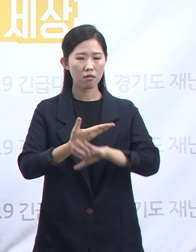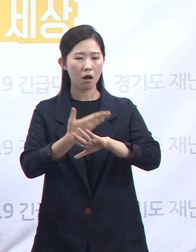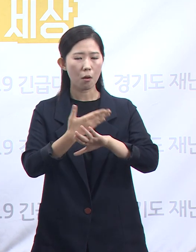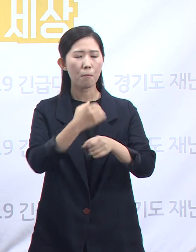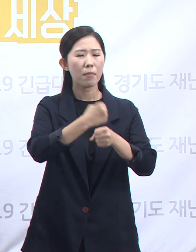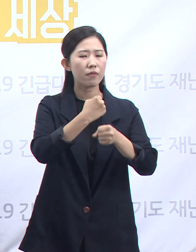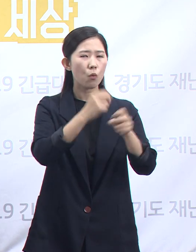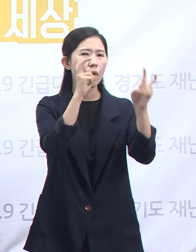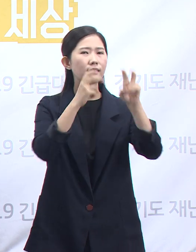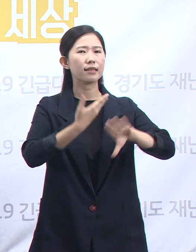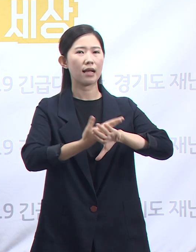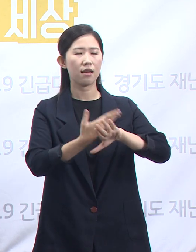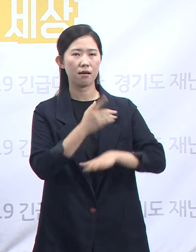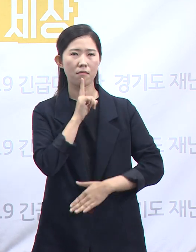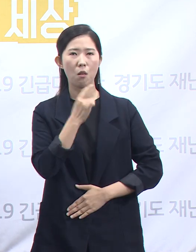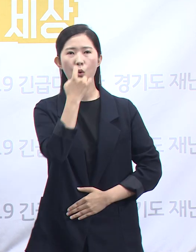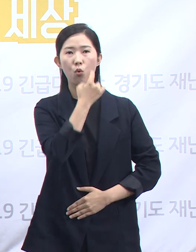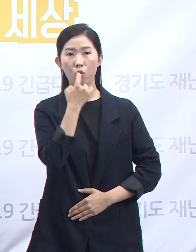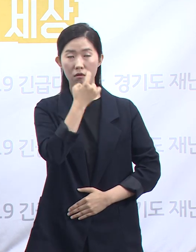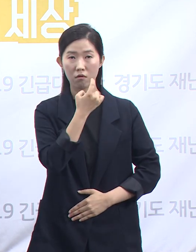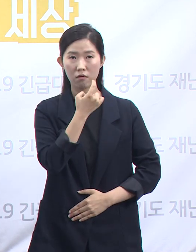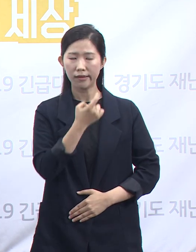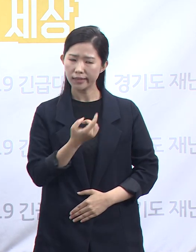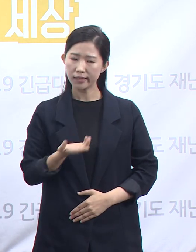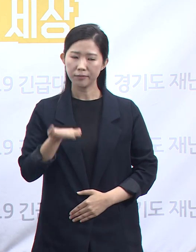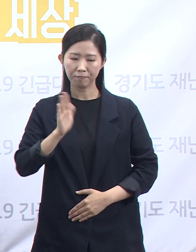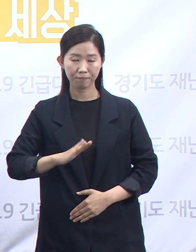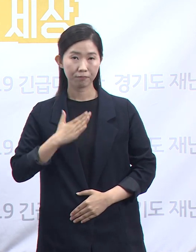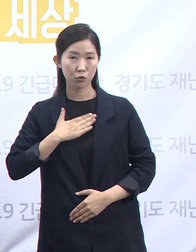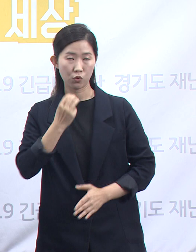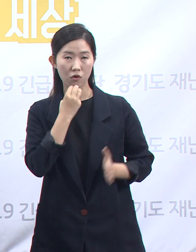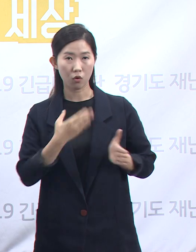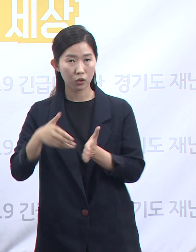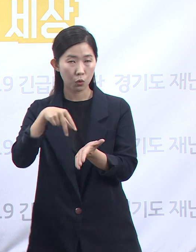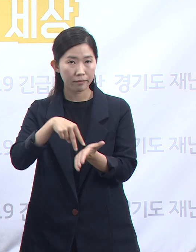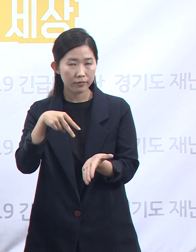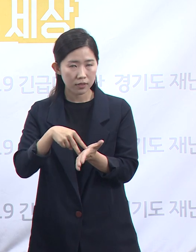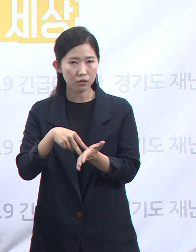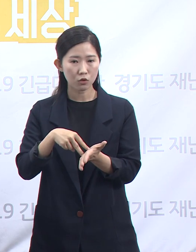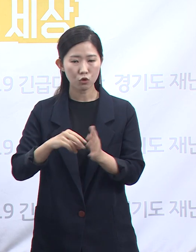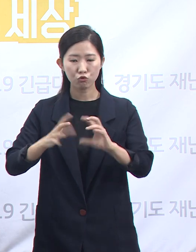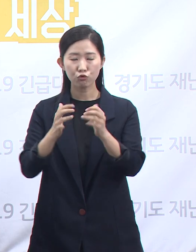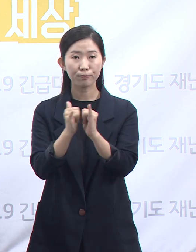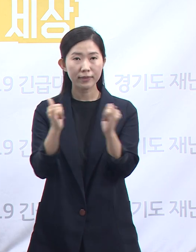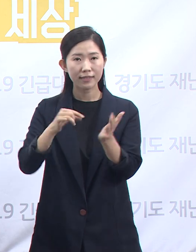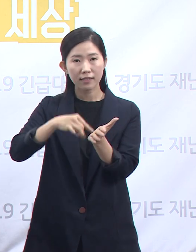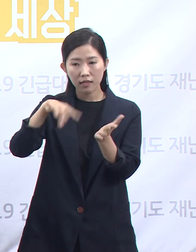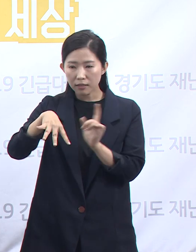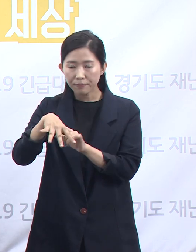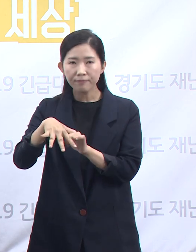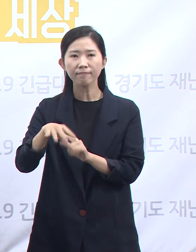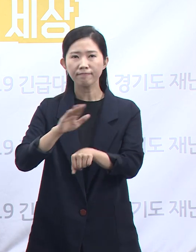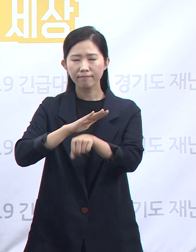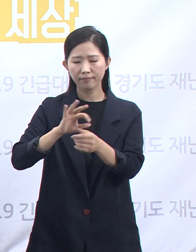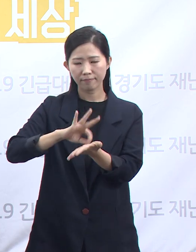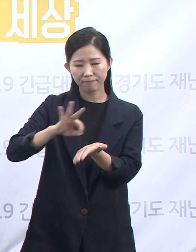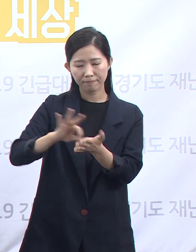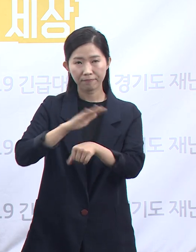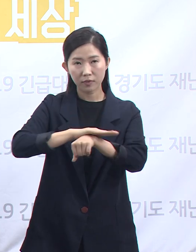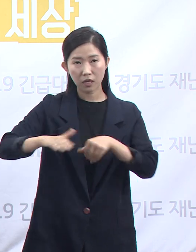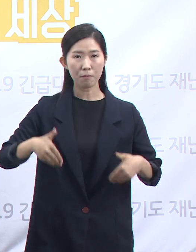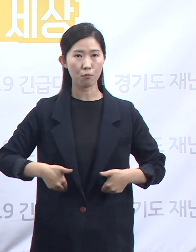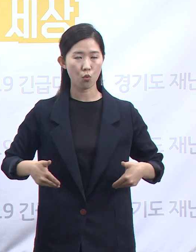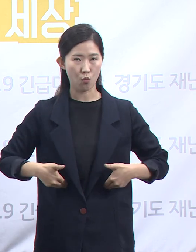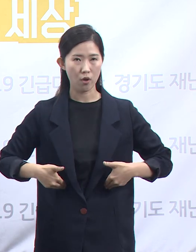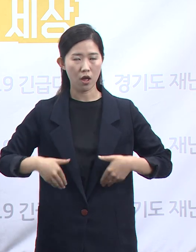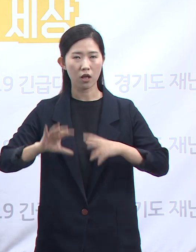경기도는 국민의 세금을 제대로 사용해야 한다는 이재명 경기도지사의 도정운영 철학에 따라